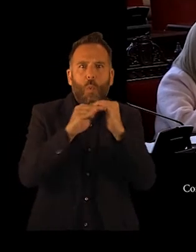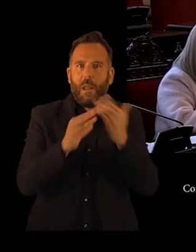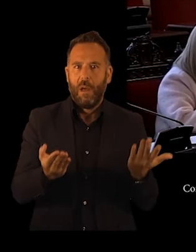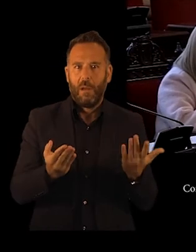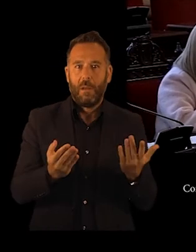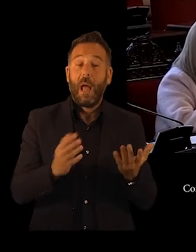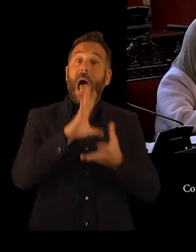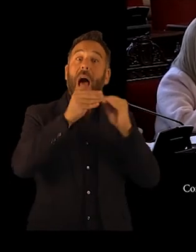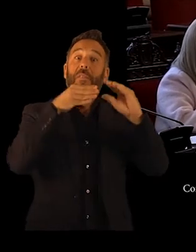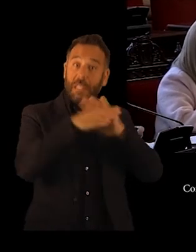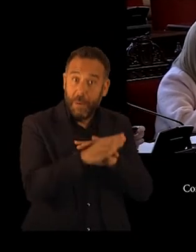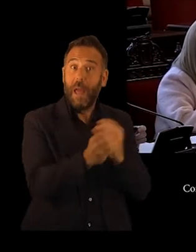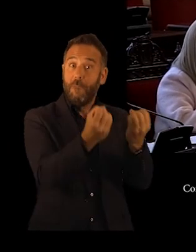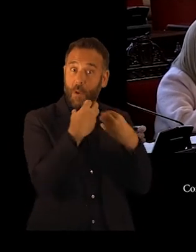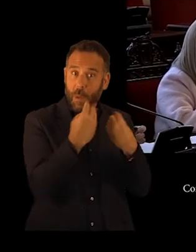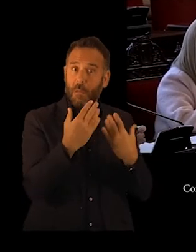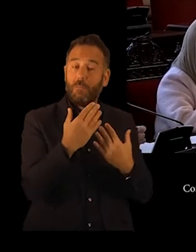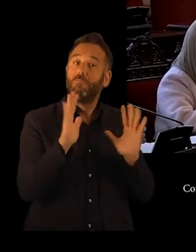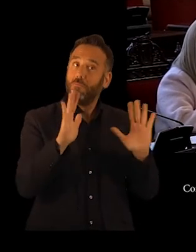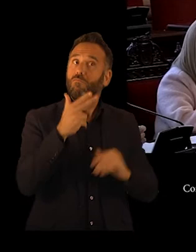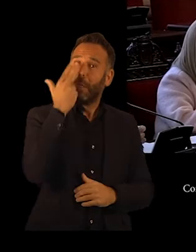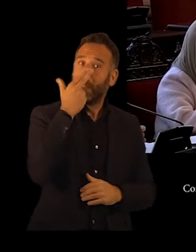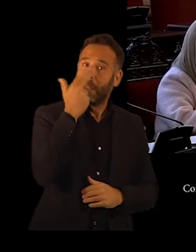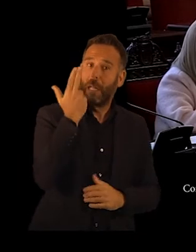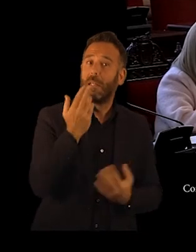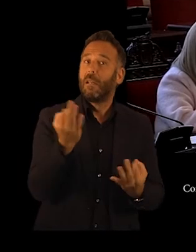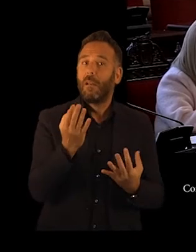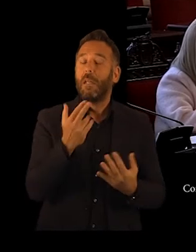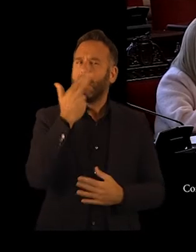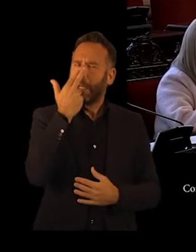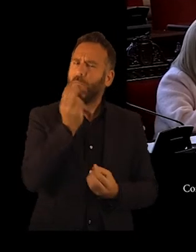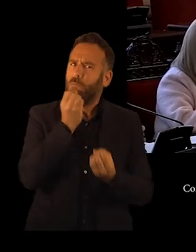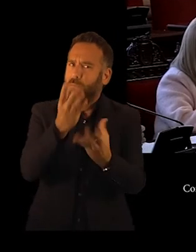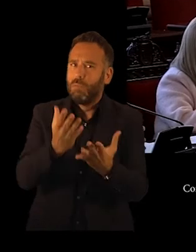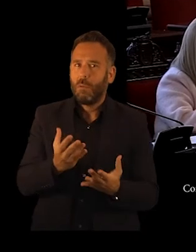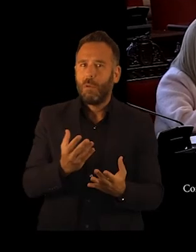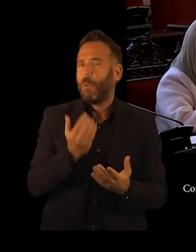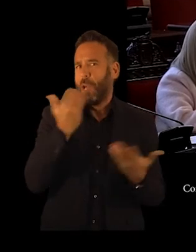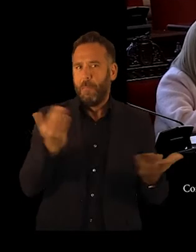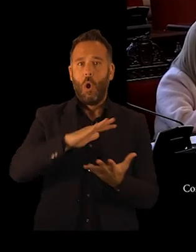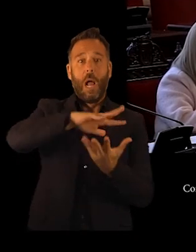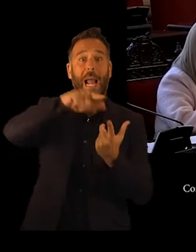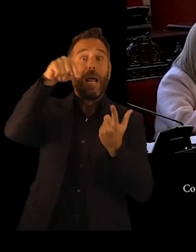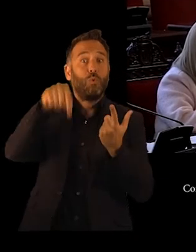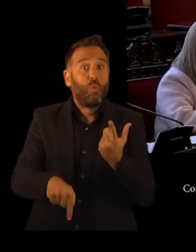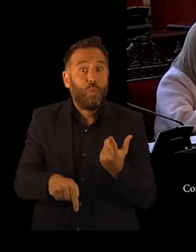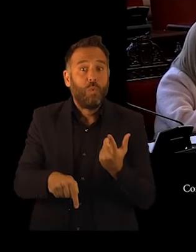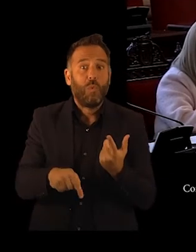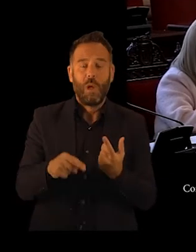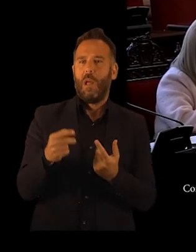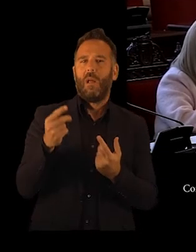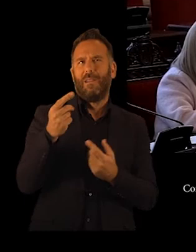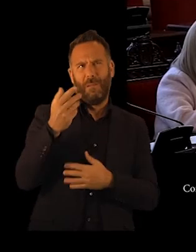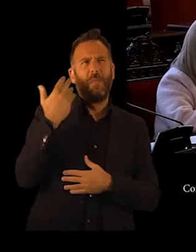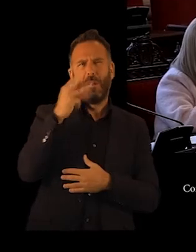la accesibilidad a la información, es muy interesante comentar que Canal Sur, en su última reducción de canales de